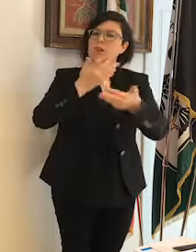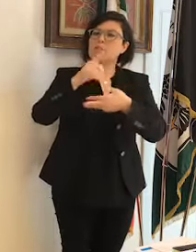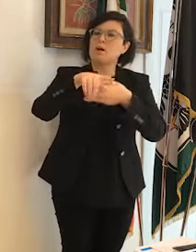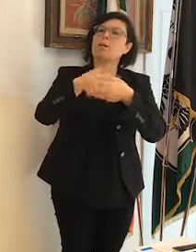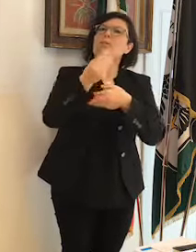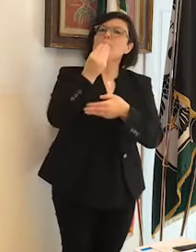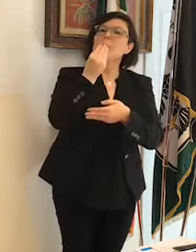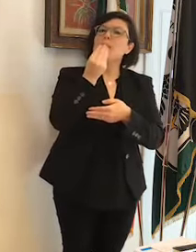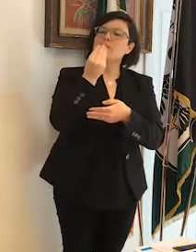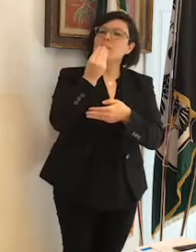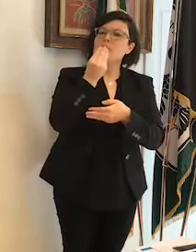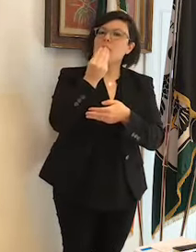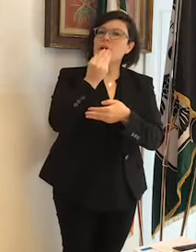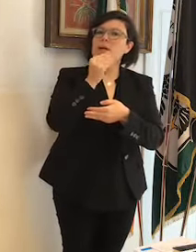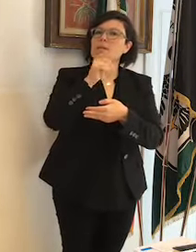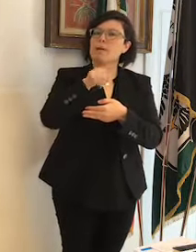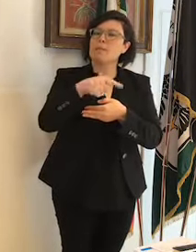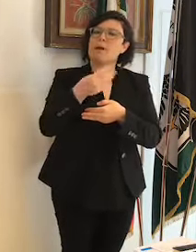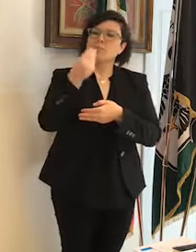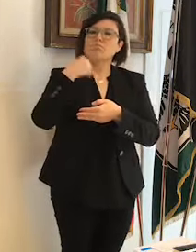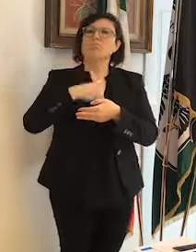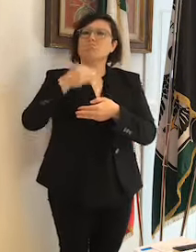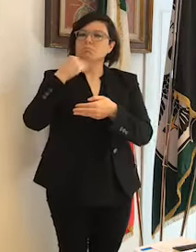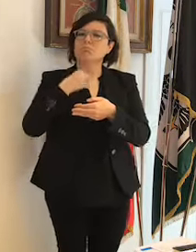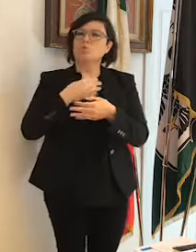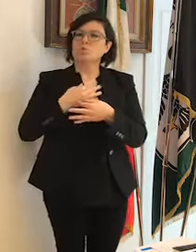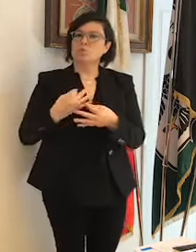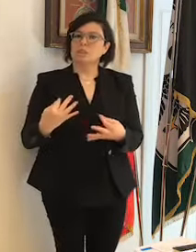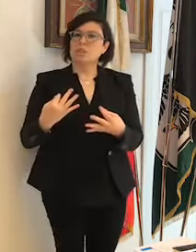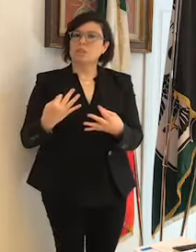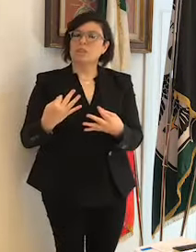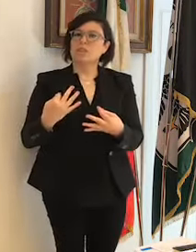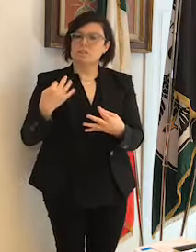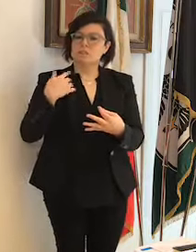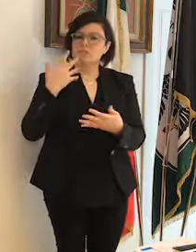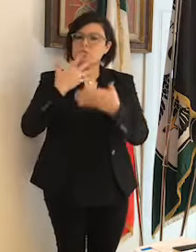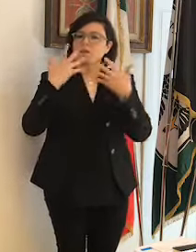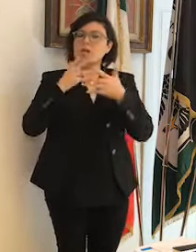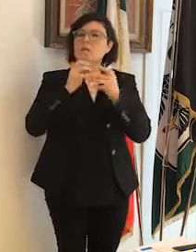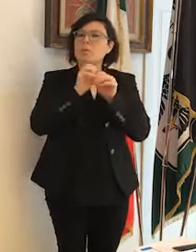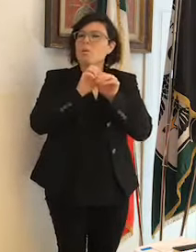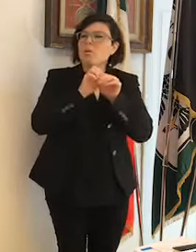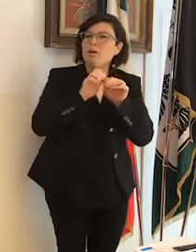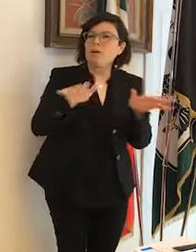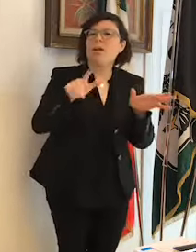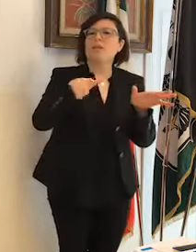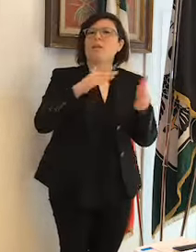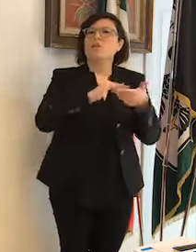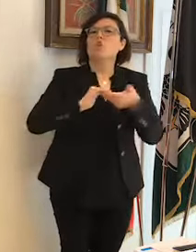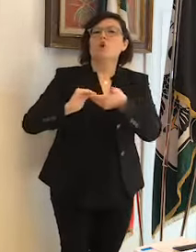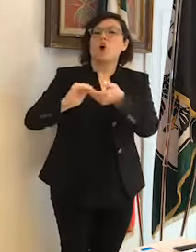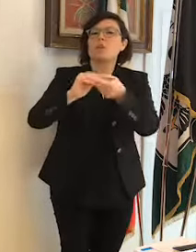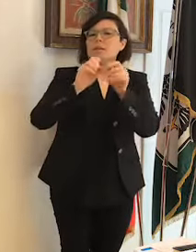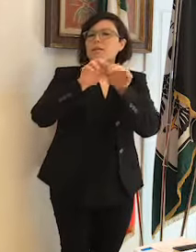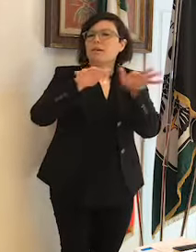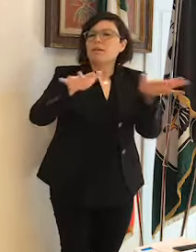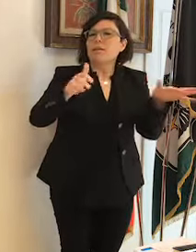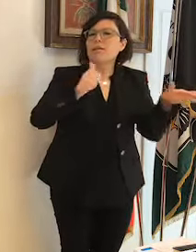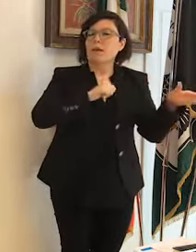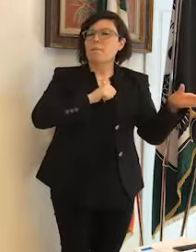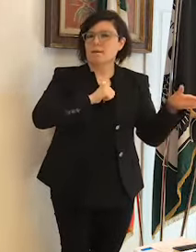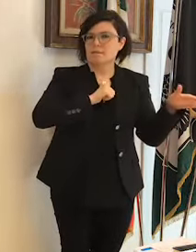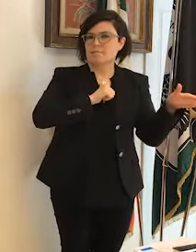mangiare e per nutrirsi. oltre devo dire che c'è una rete diffusa di solidarietà privata